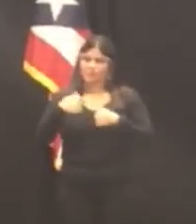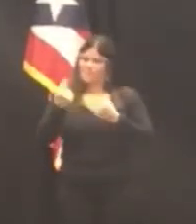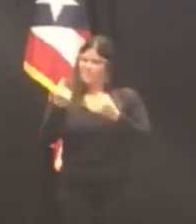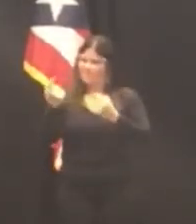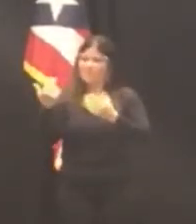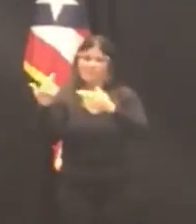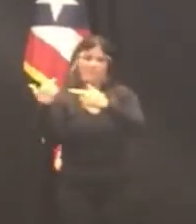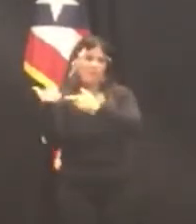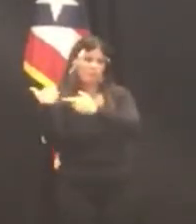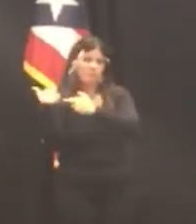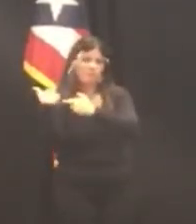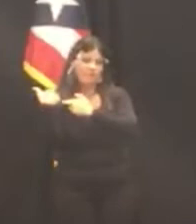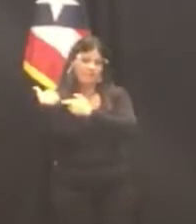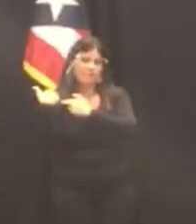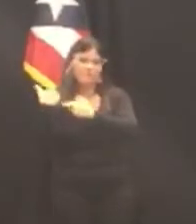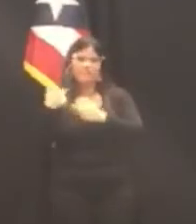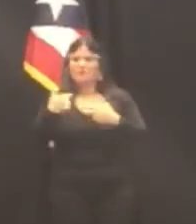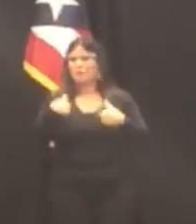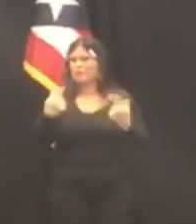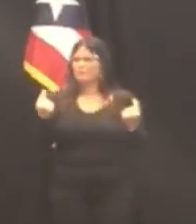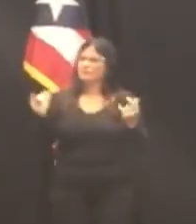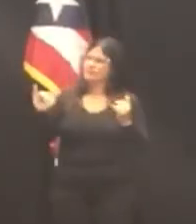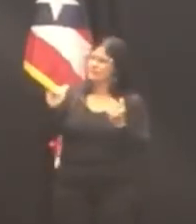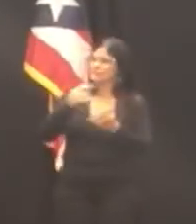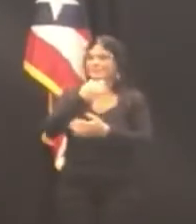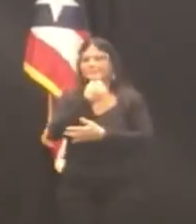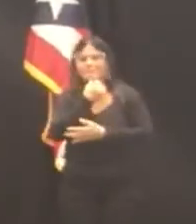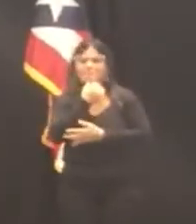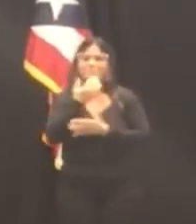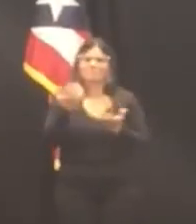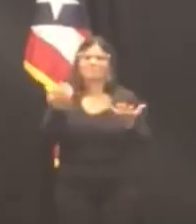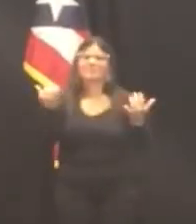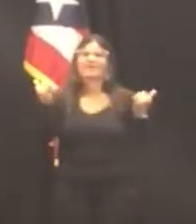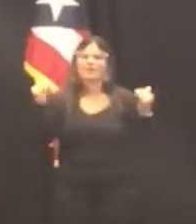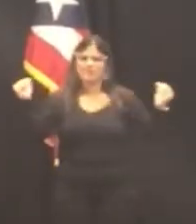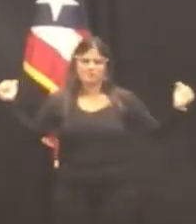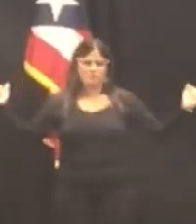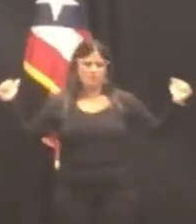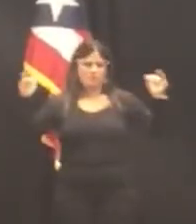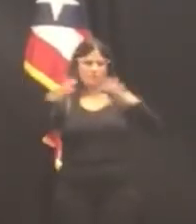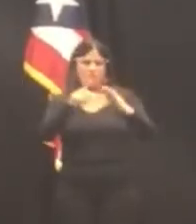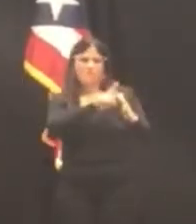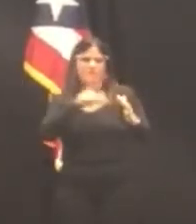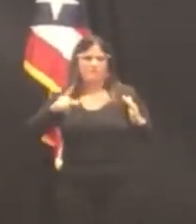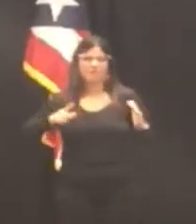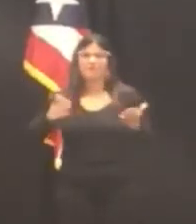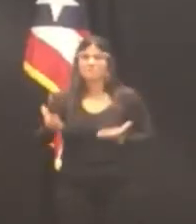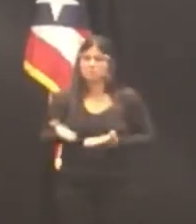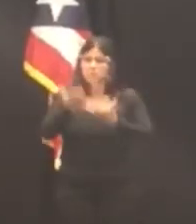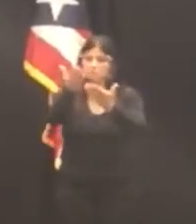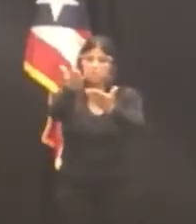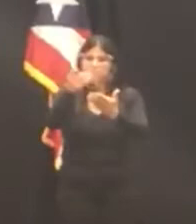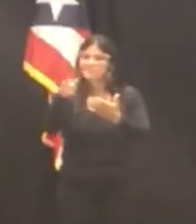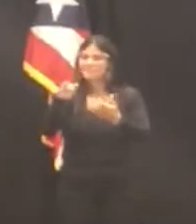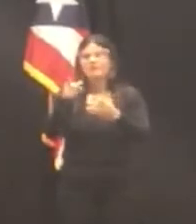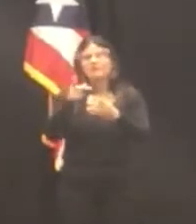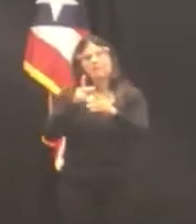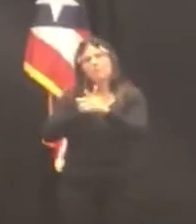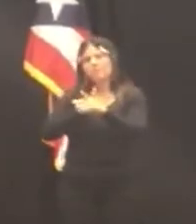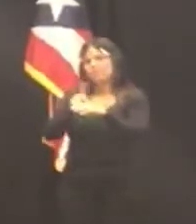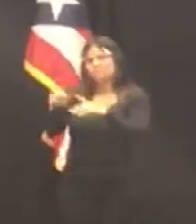pongo de igual manera en las manos de la asamblea legislativa una extraordinaria profesional y mejor ser humano